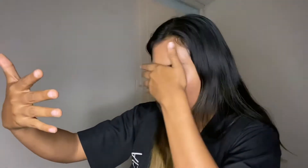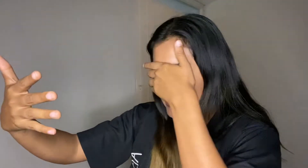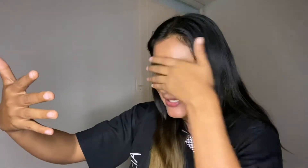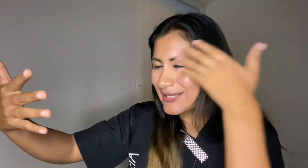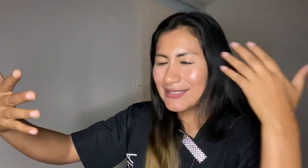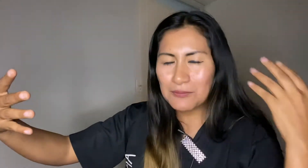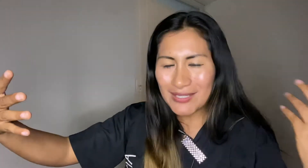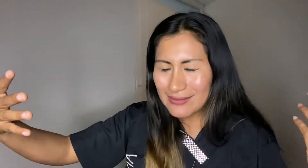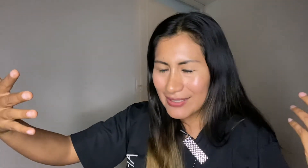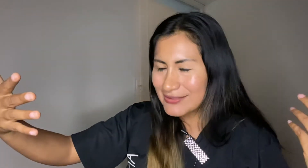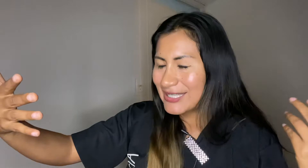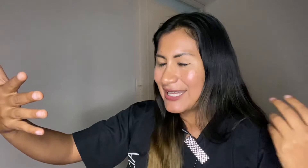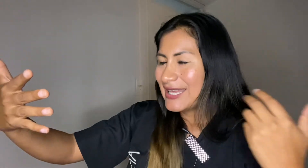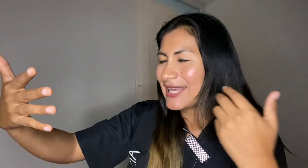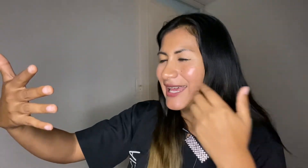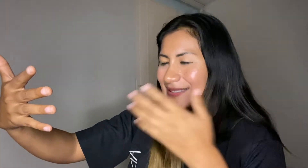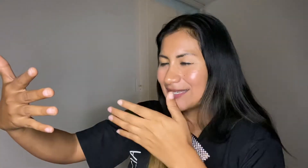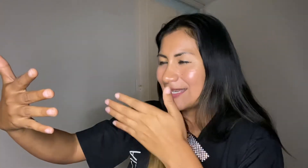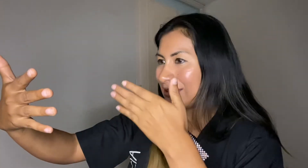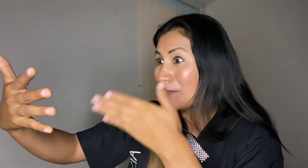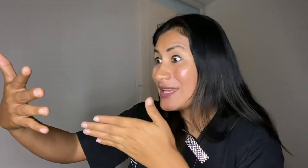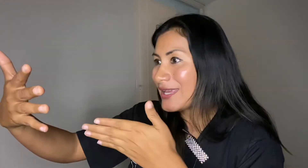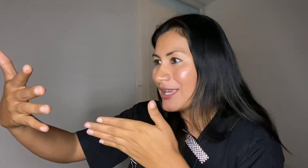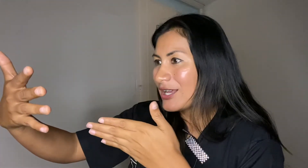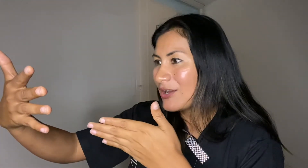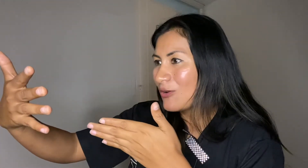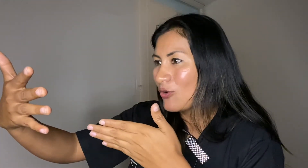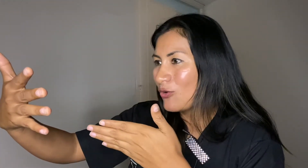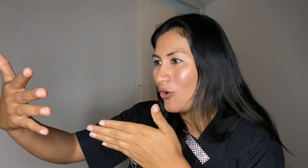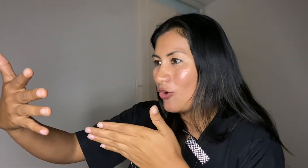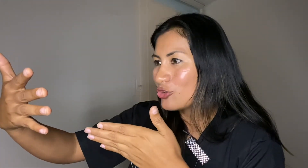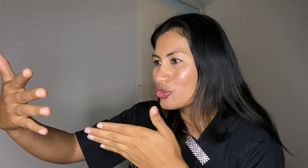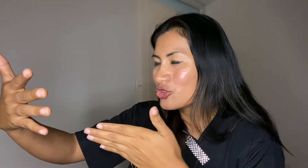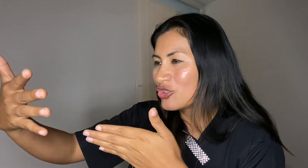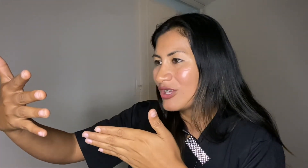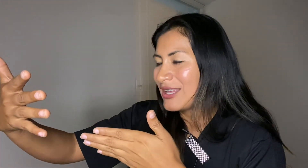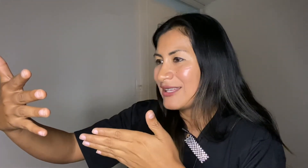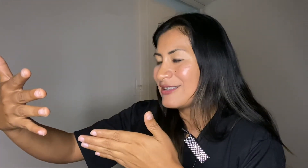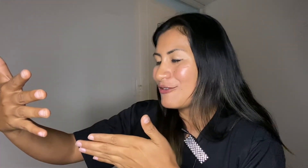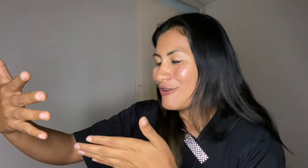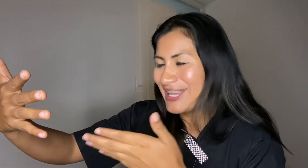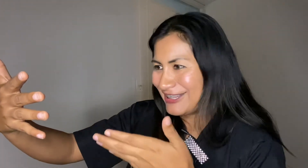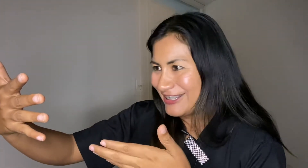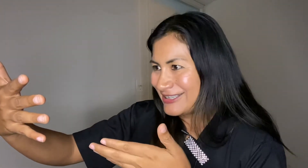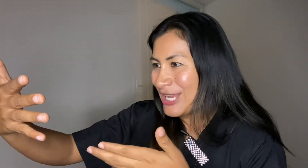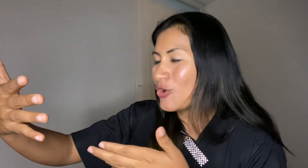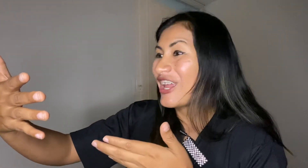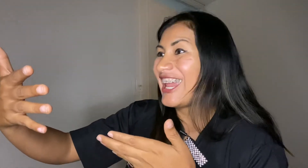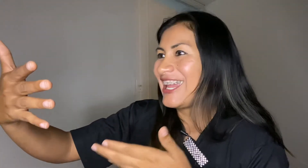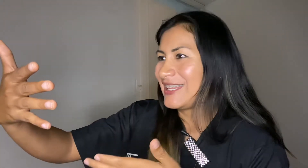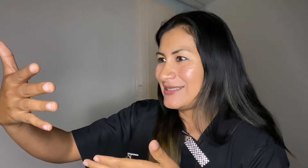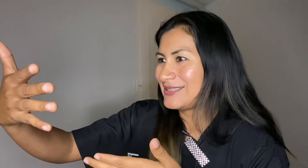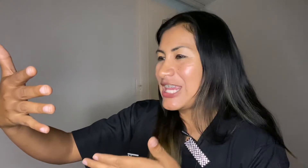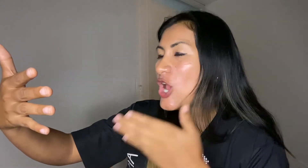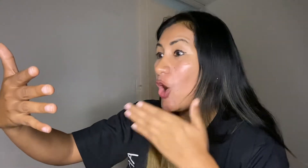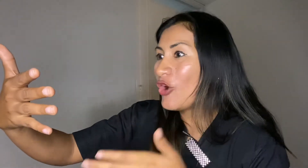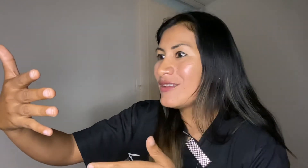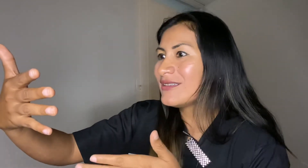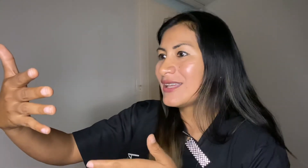sacar esas vendas que hacen que te mire con ojos diferentes a lo que eres. Y hoy te